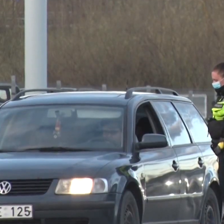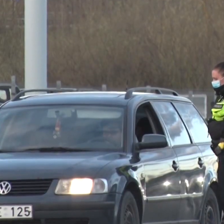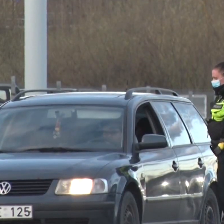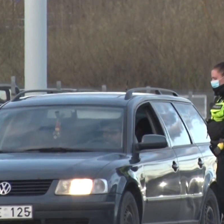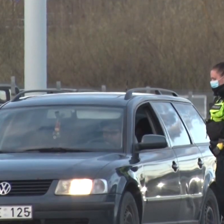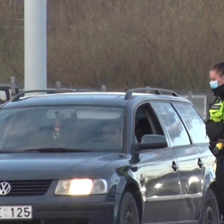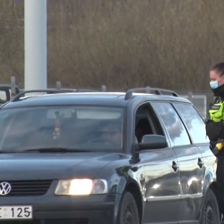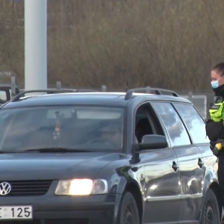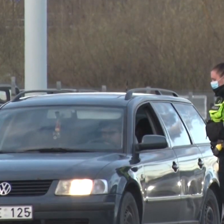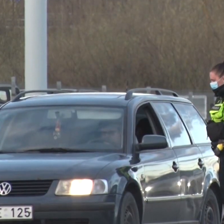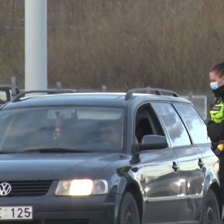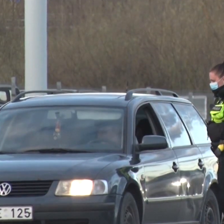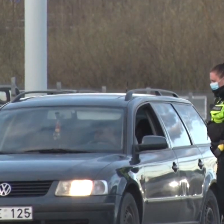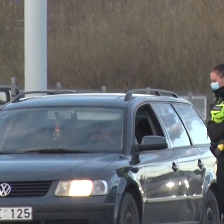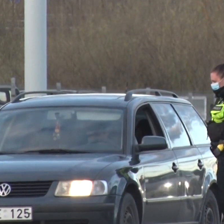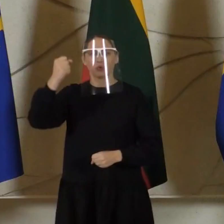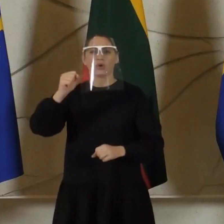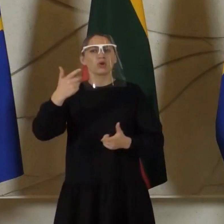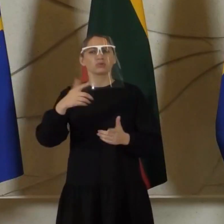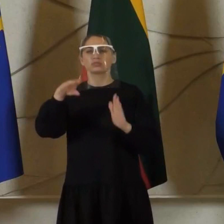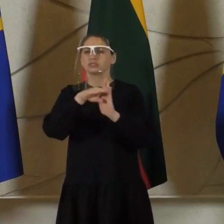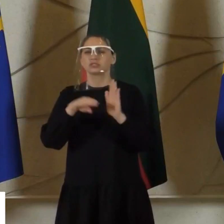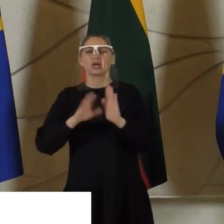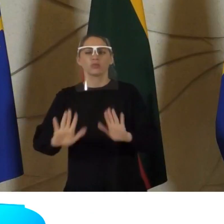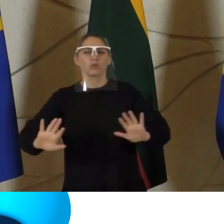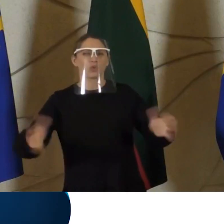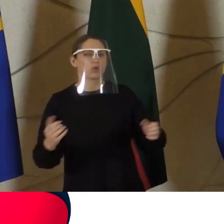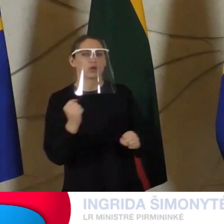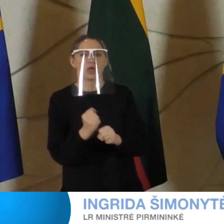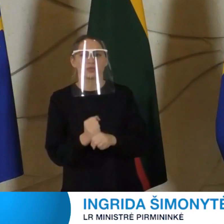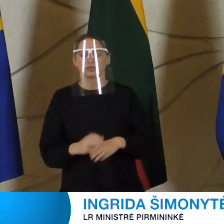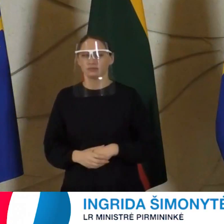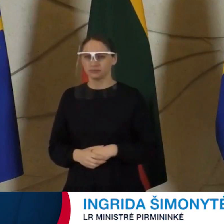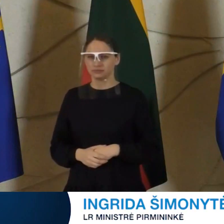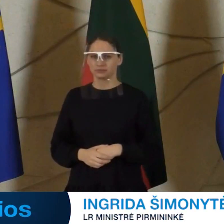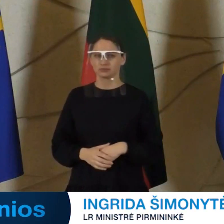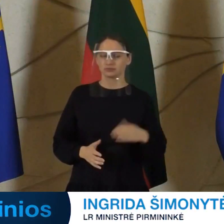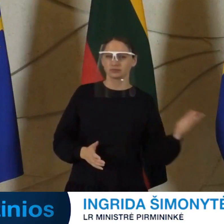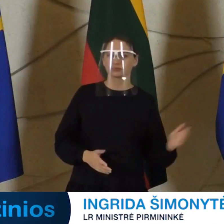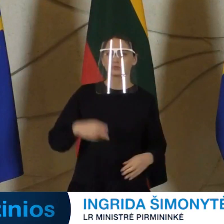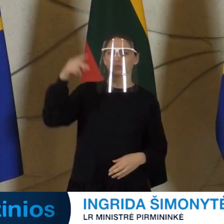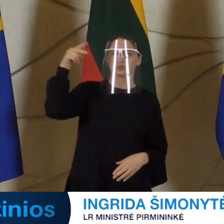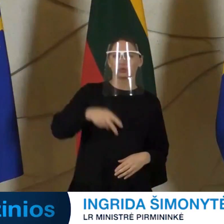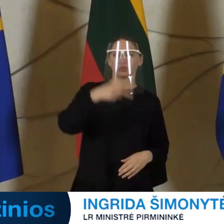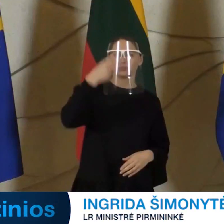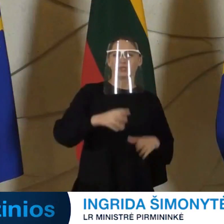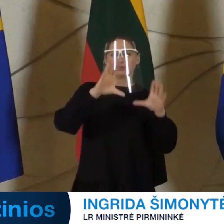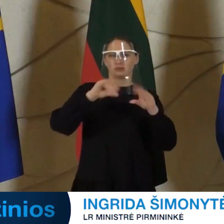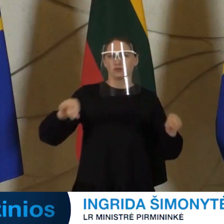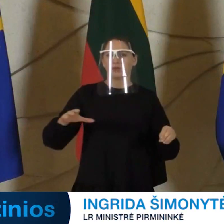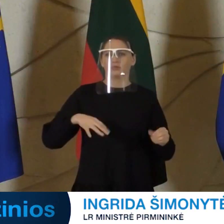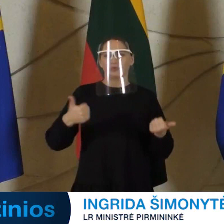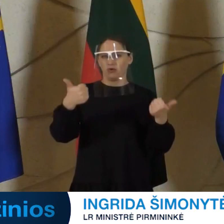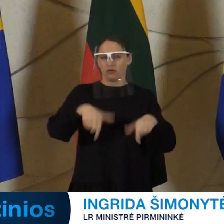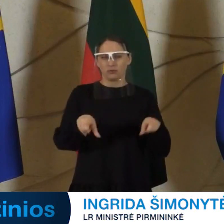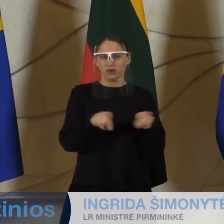rybojimus bus nelengva, tačiau įmanoma. Tai jau buvo išbandyta 2020 metų pavasarį,